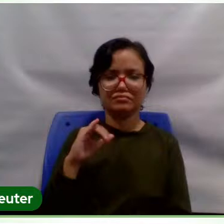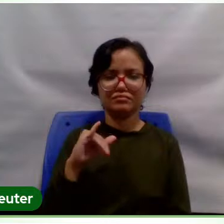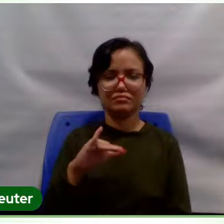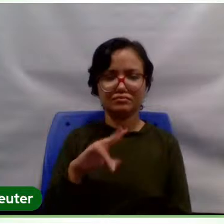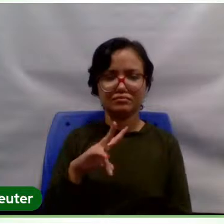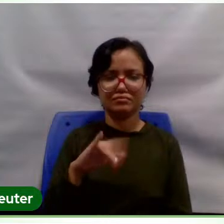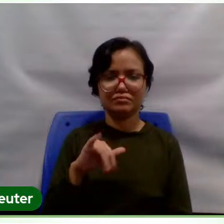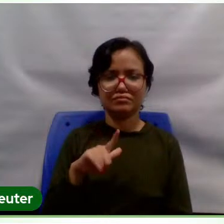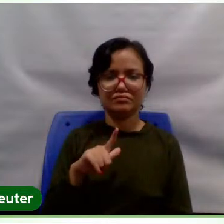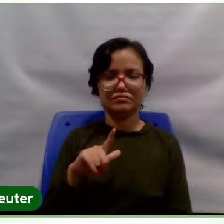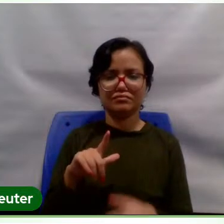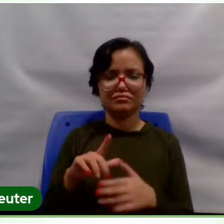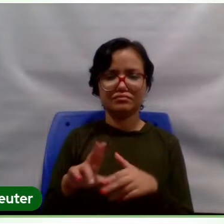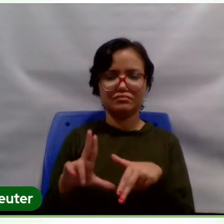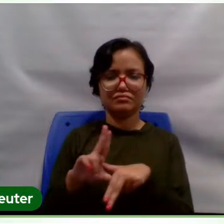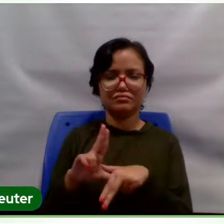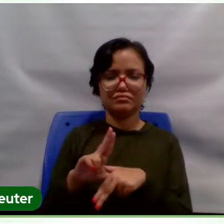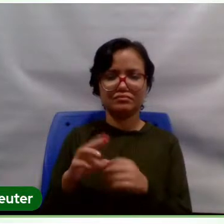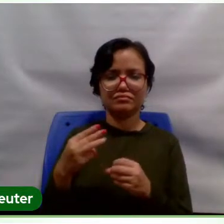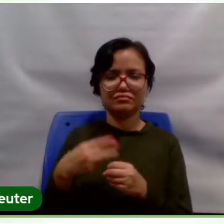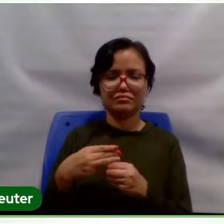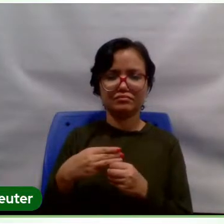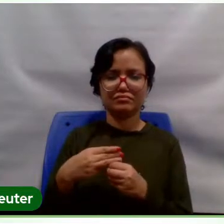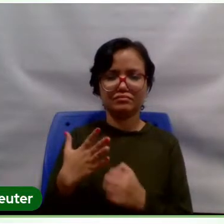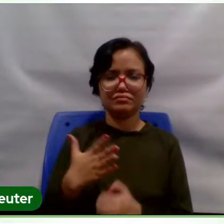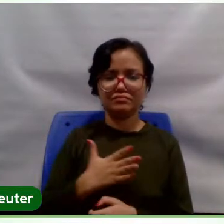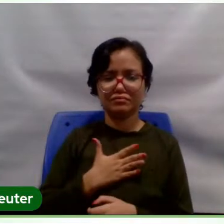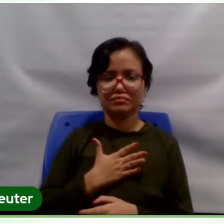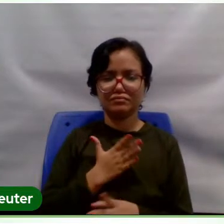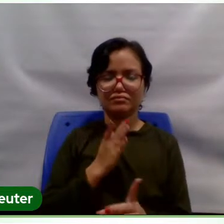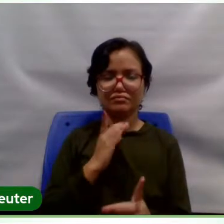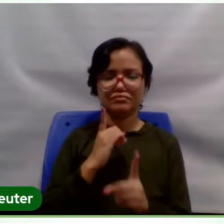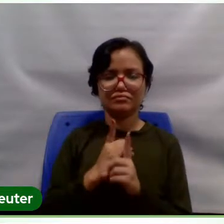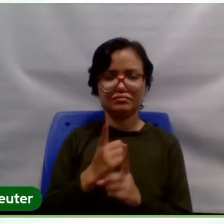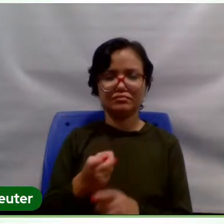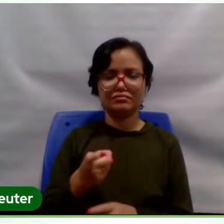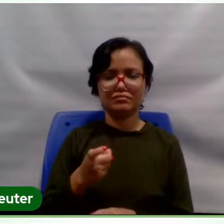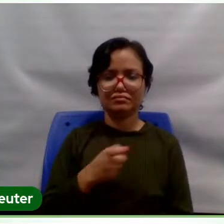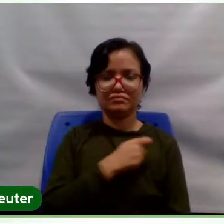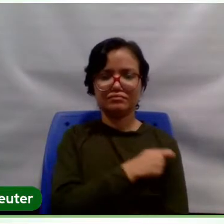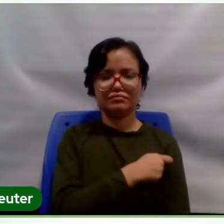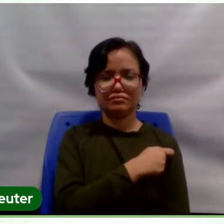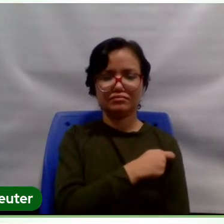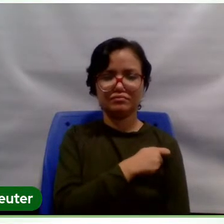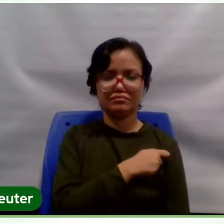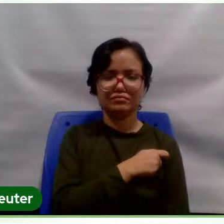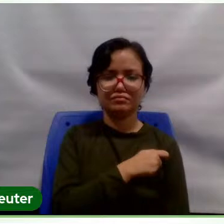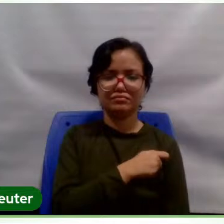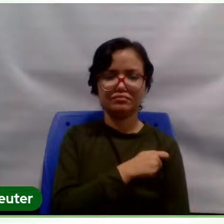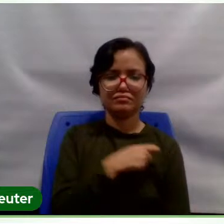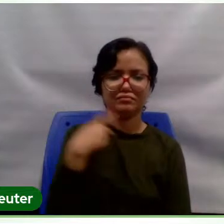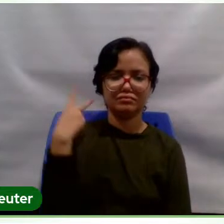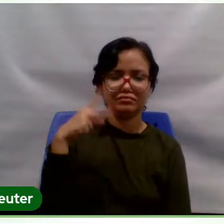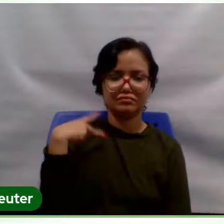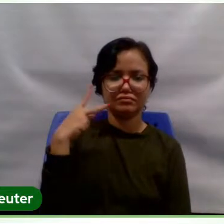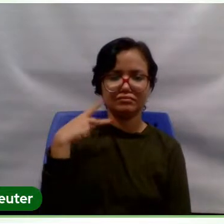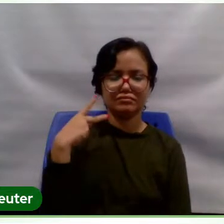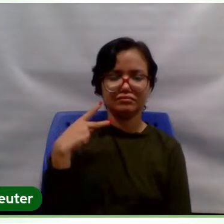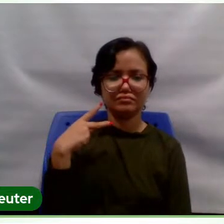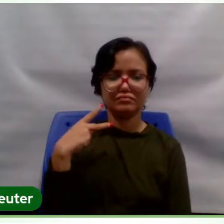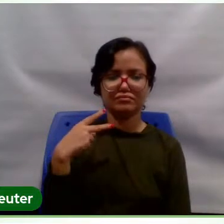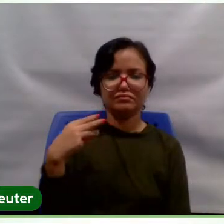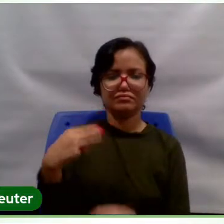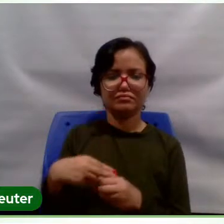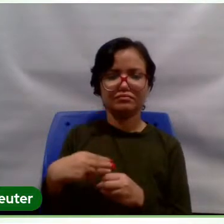Com a minha, a minha surpresa chegando lá, encontro um ex-aluno que é vereador do município há sete mandatos,